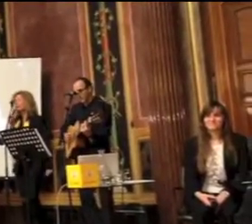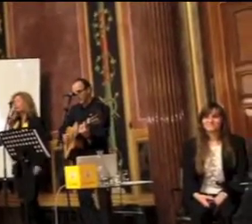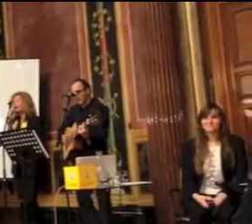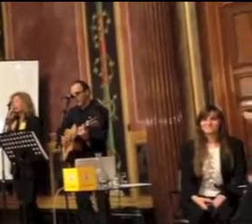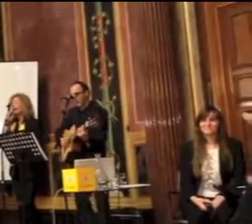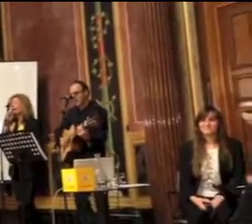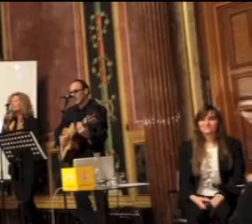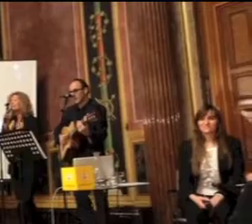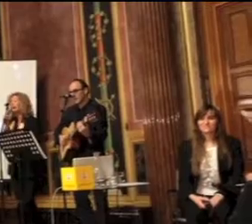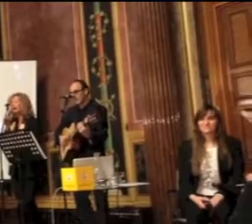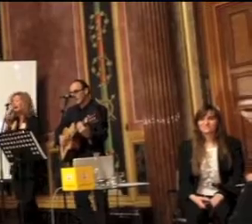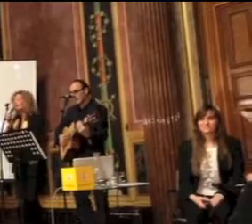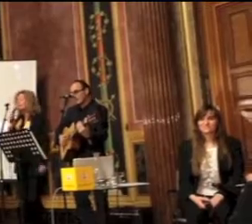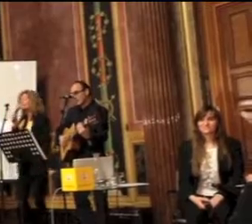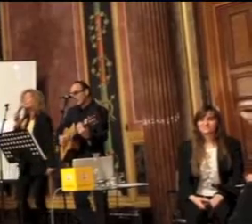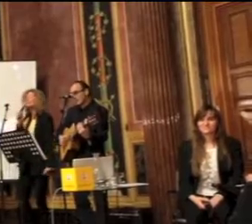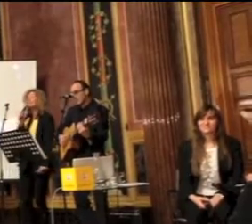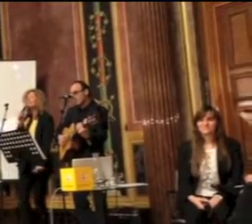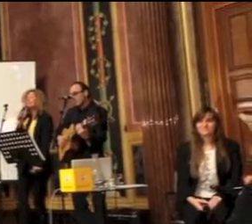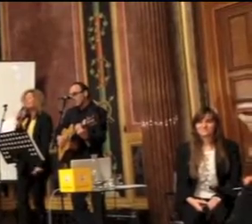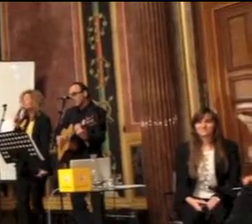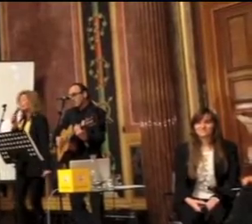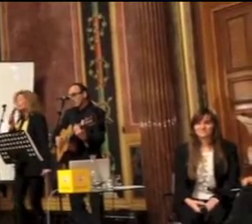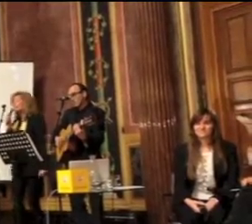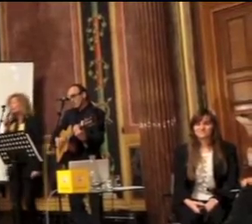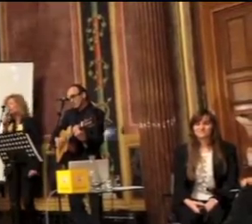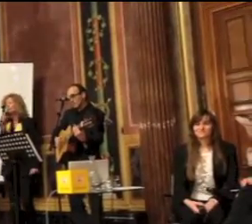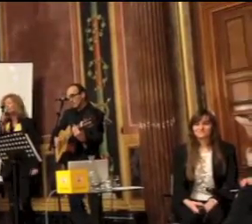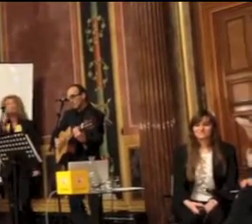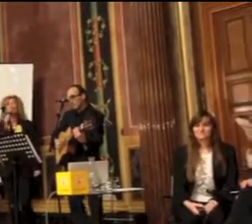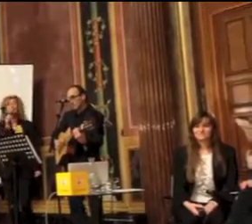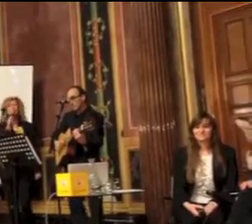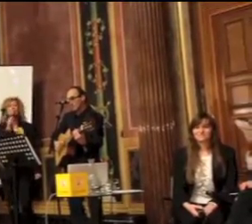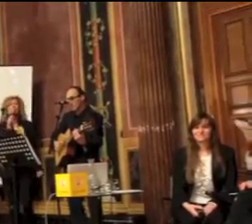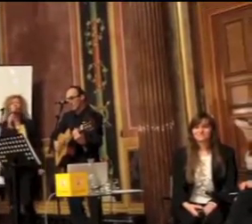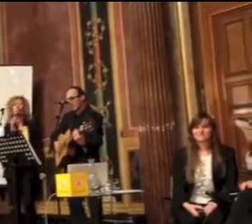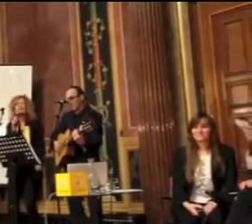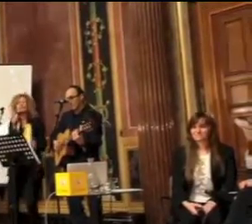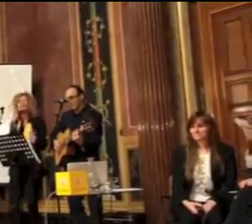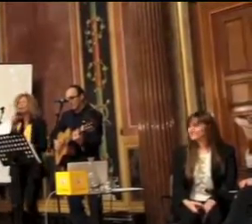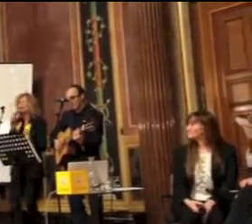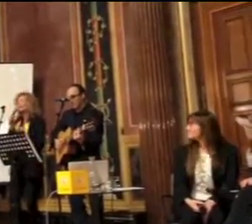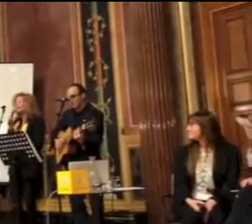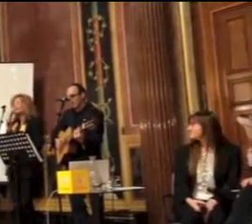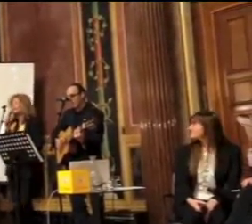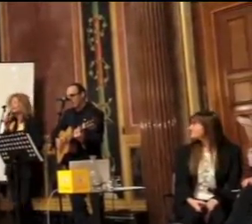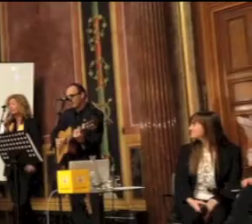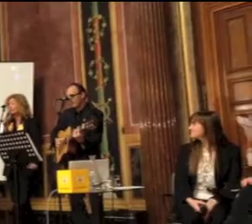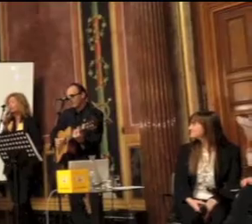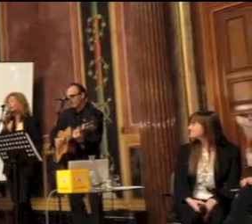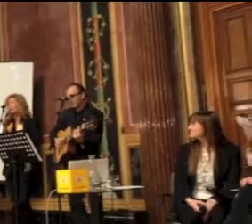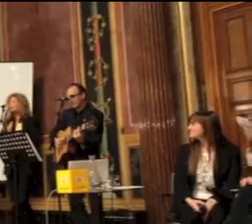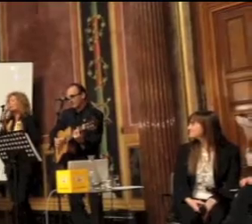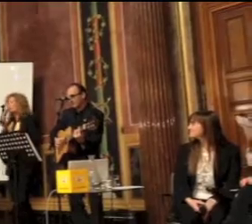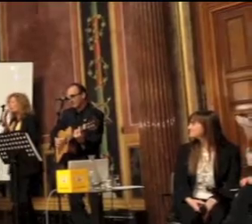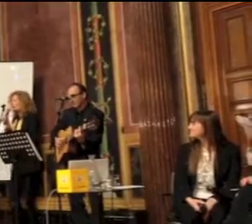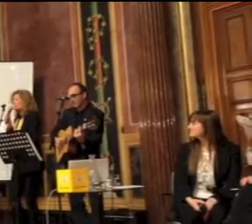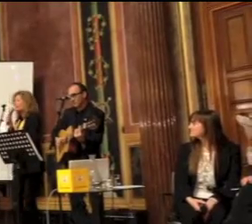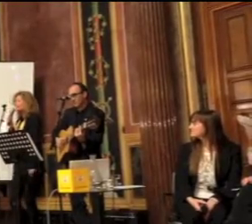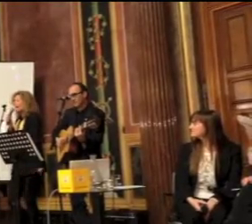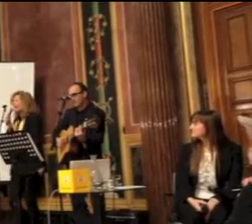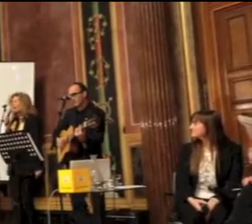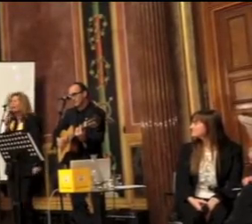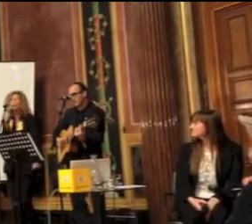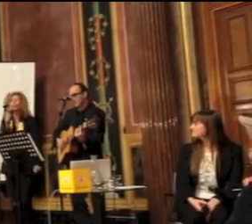an. Ja, ein Dramatiker ist ein Stückgeschreiber und ein Fanatiker ist ein